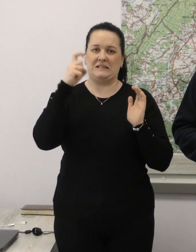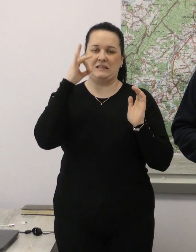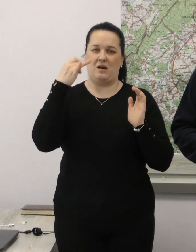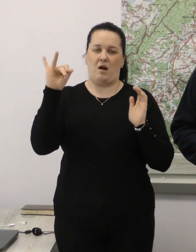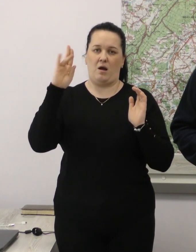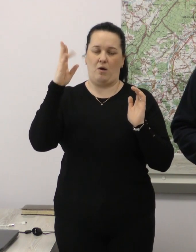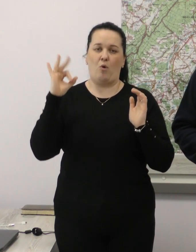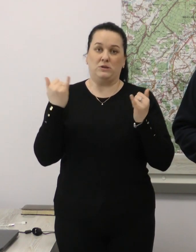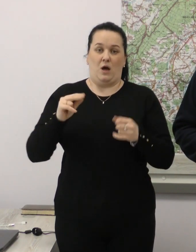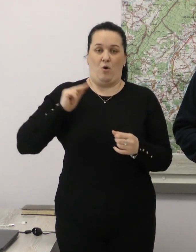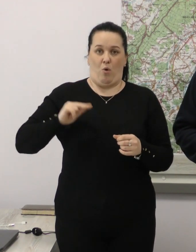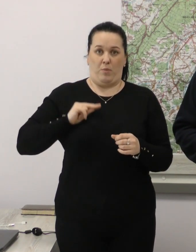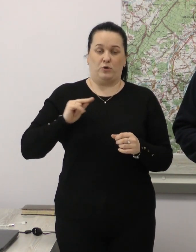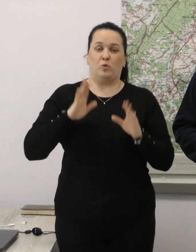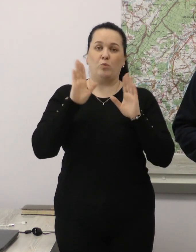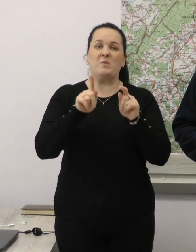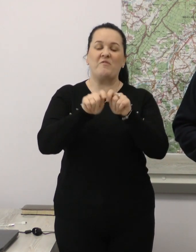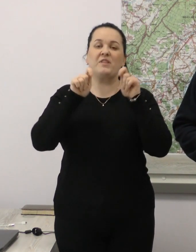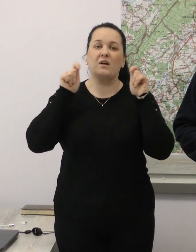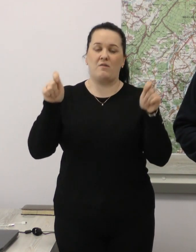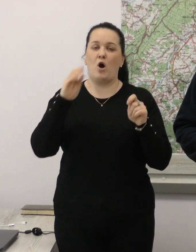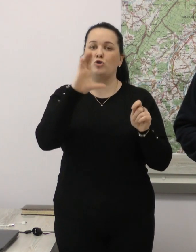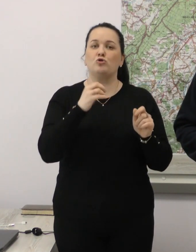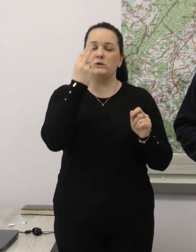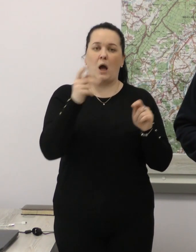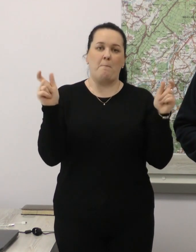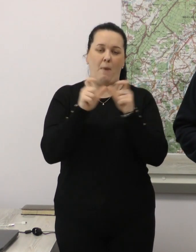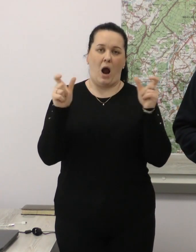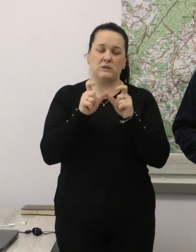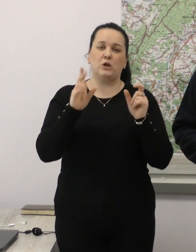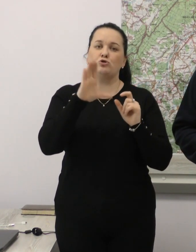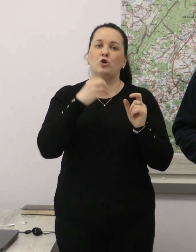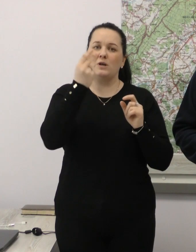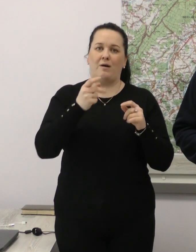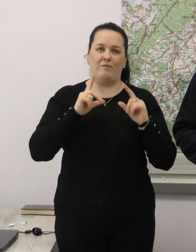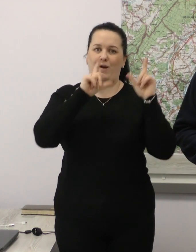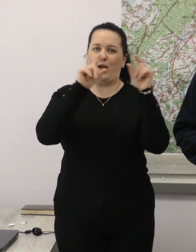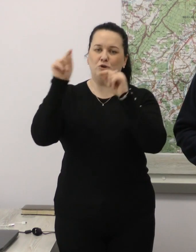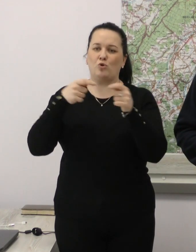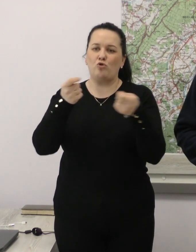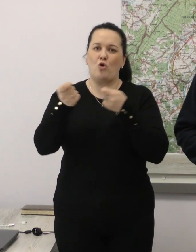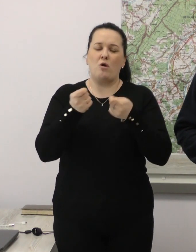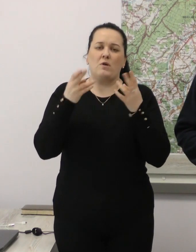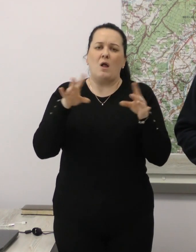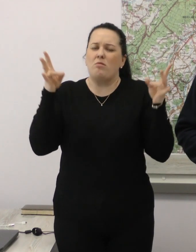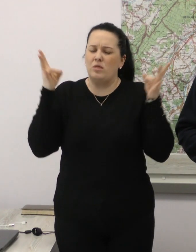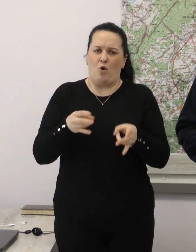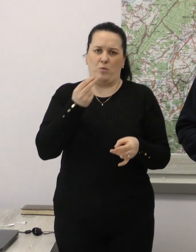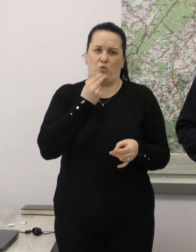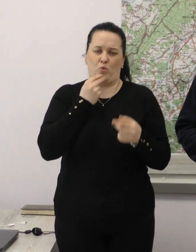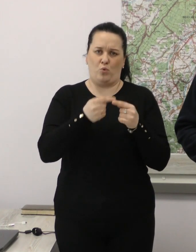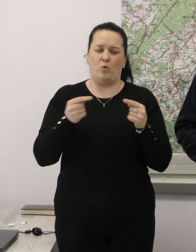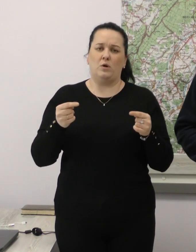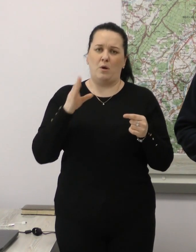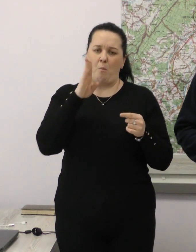ми опрацьовуємо і почнемо відкривати соціальні магазини та соціальну виїзну торгівлю з найнебхіднішими продуктами по